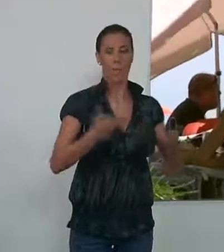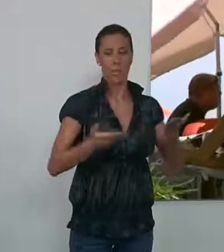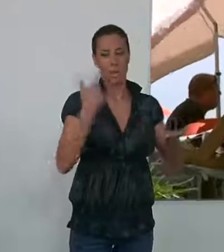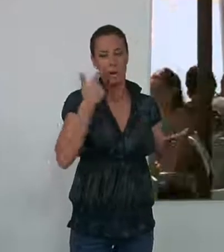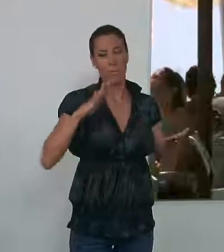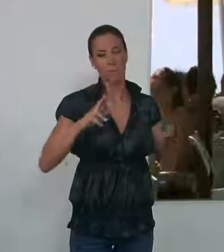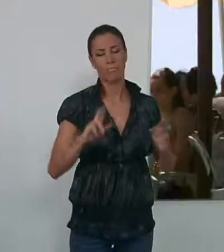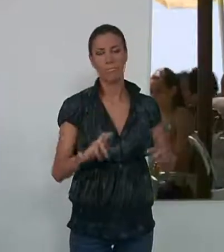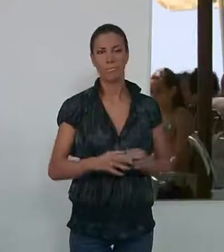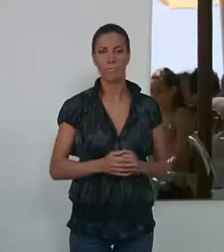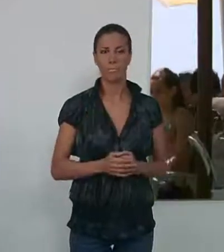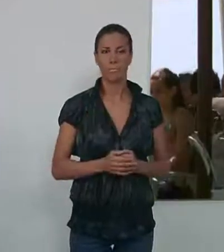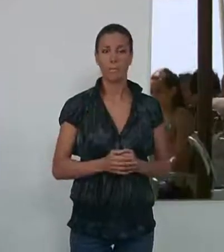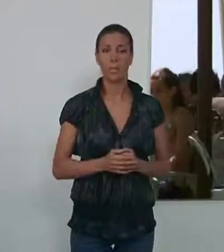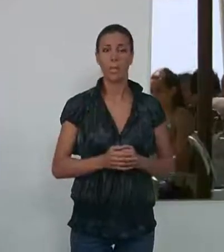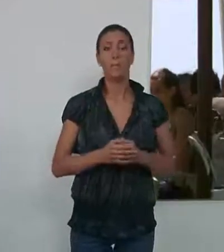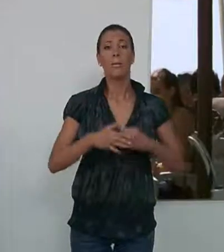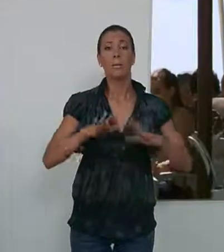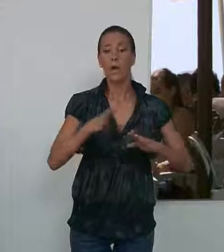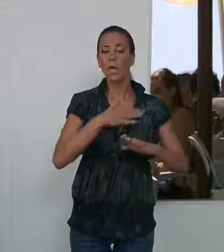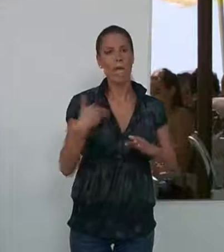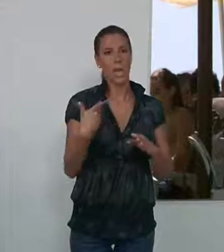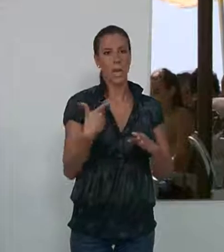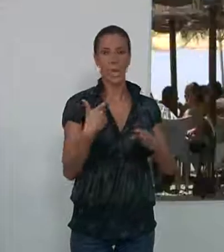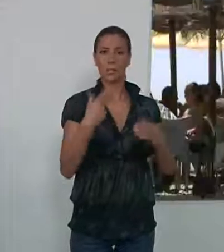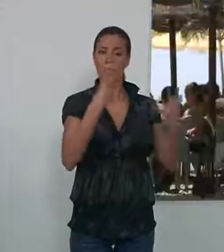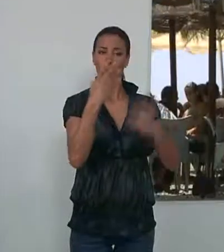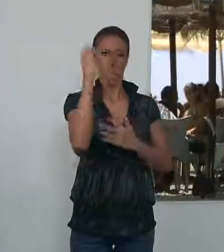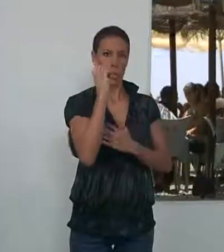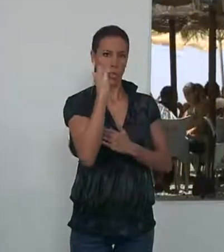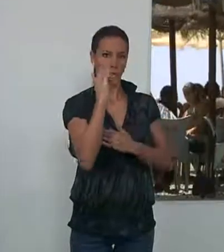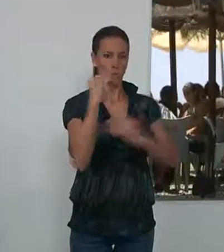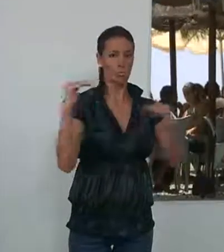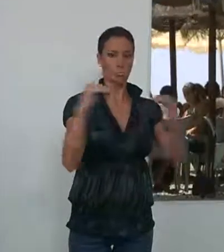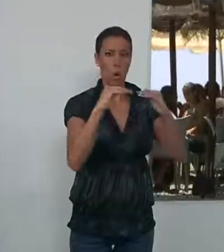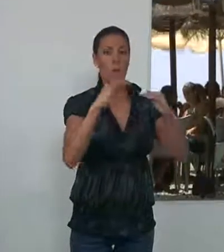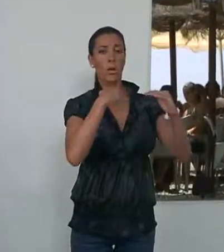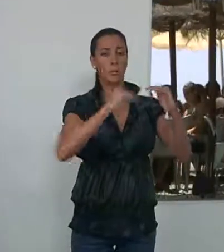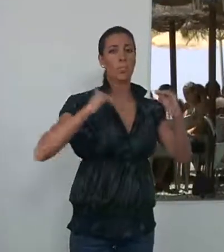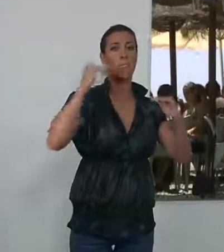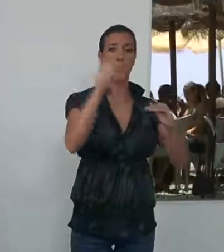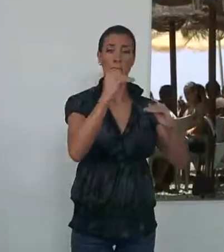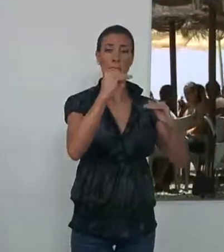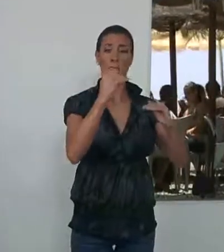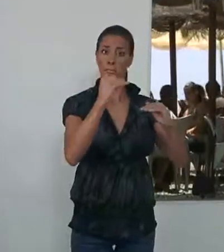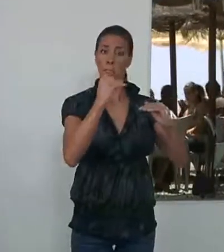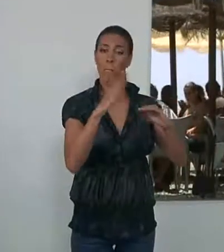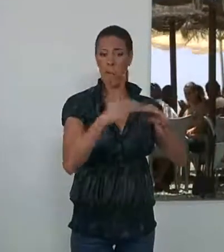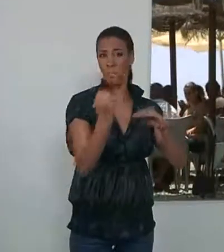del año pasado. Pese a que se mantendrá o superará este verano la ocupación de 2011, los